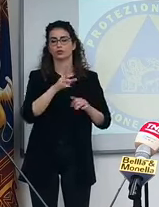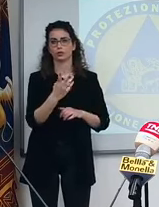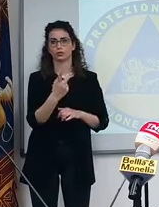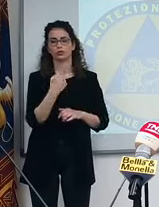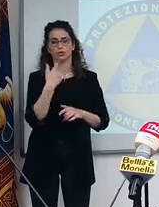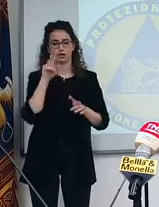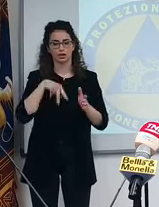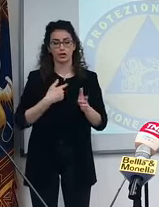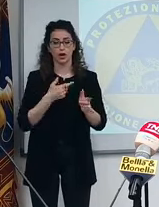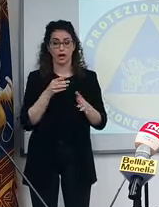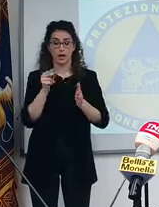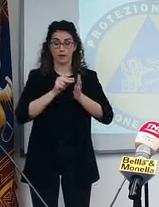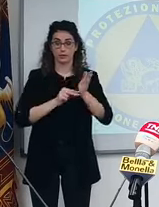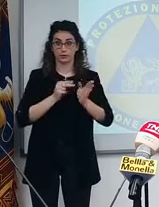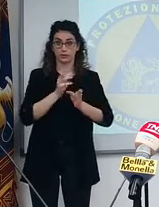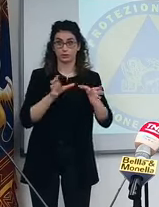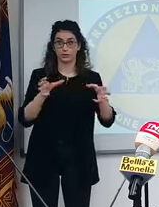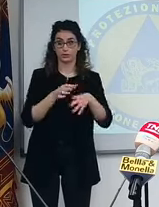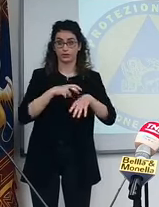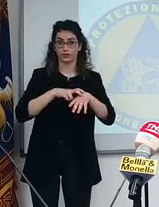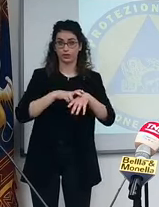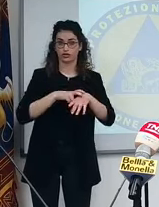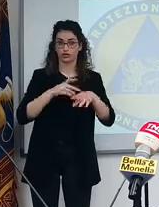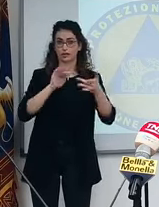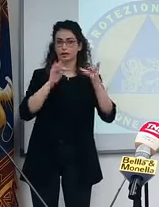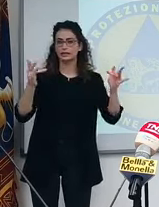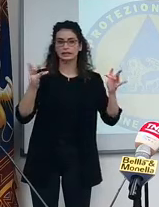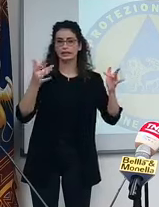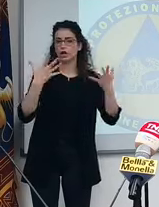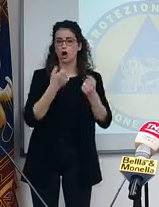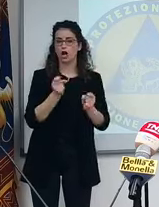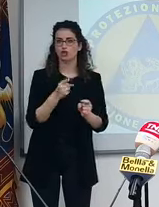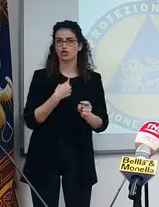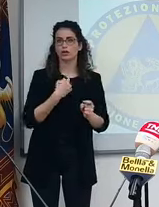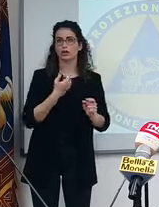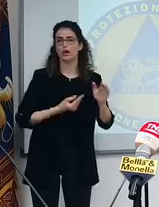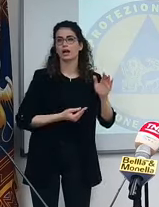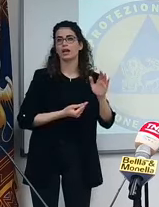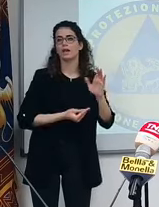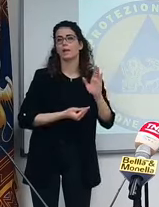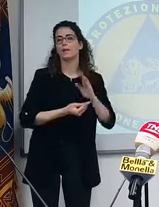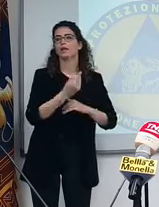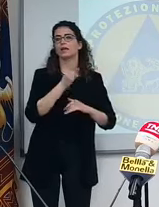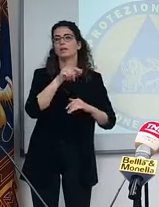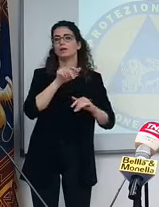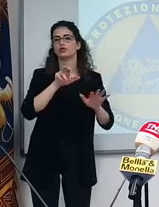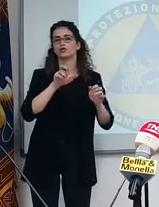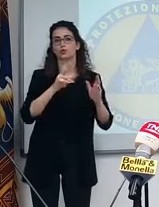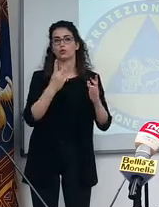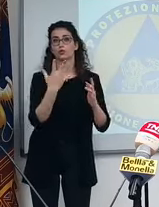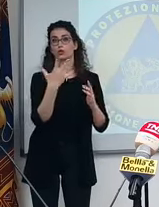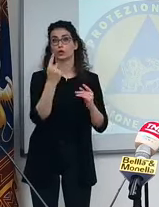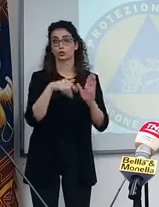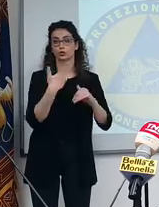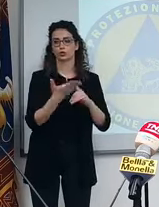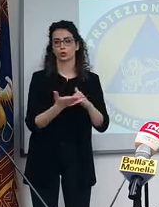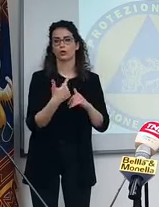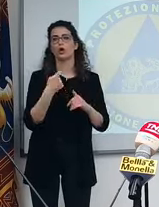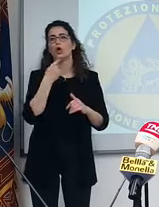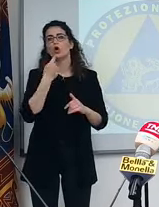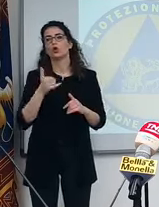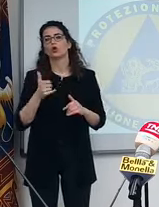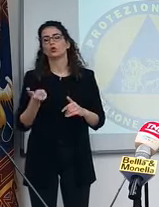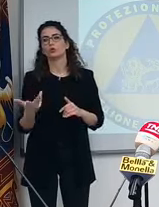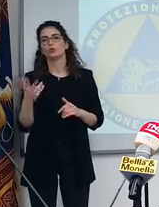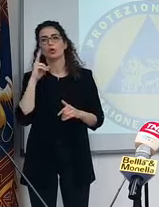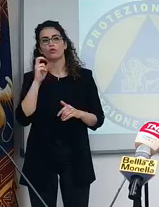prenotazione di fragili, il sistema non accetta se è nati dopo il 51. È il numero verde che dice che non si può prenotare se è nati dopo il 51. Cioè, si ascolterà anche il